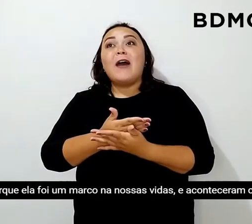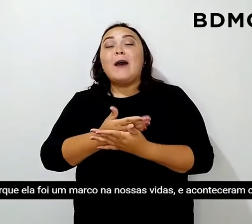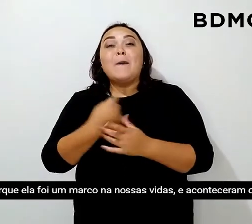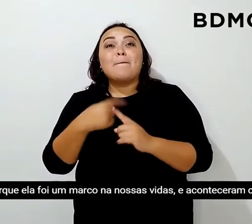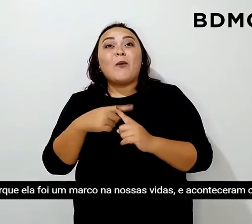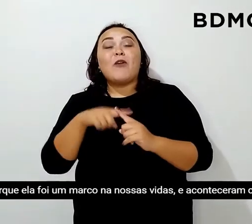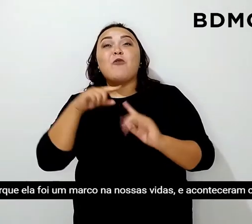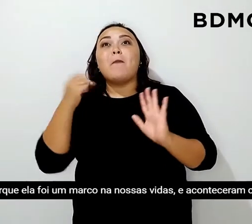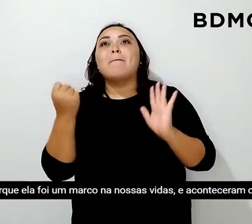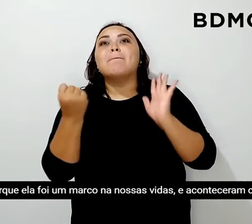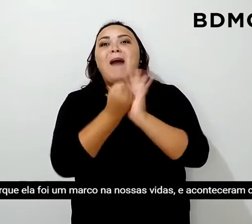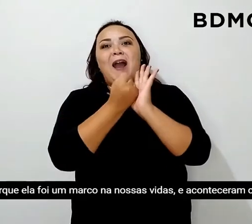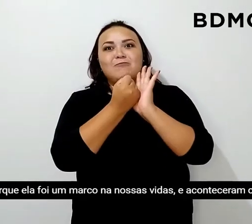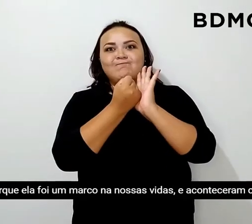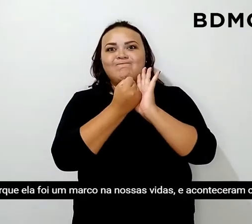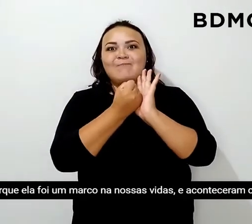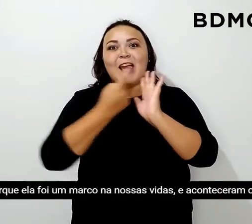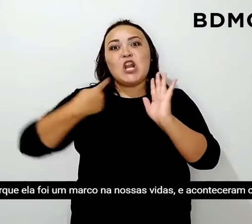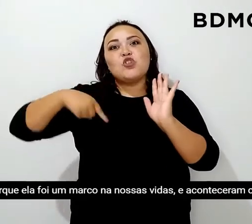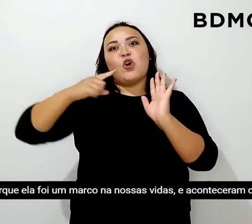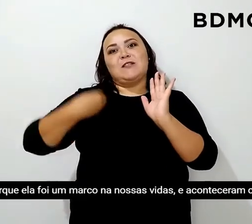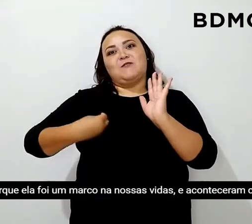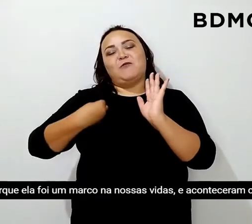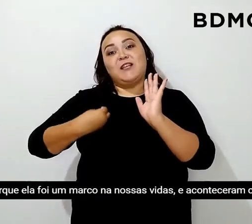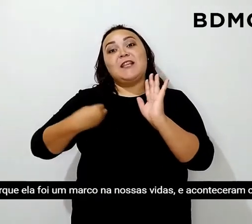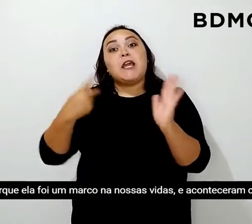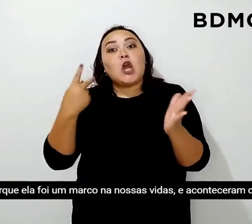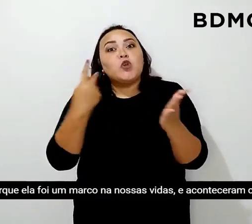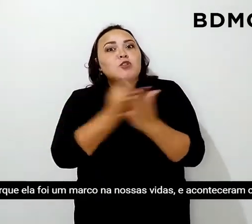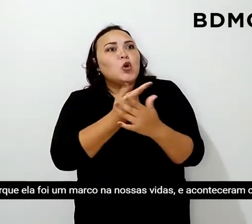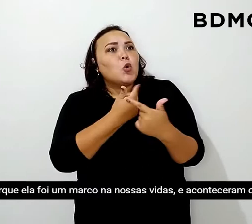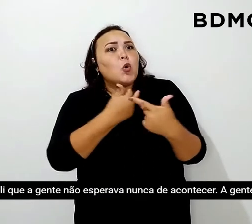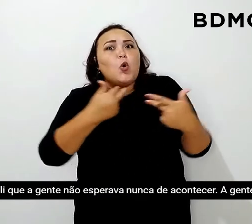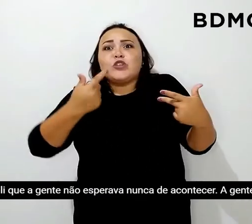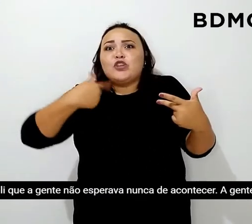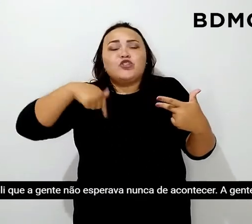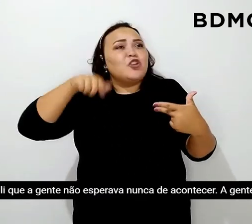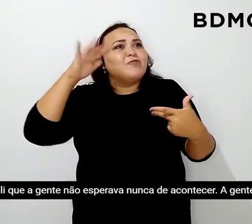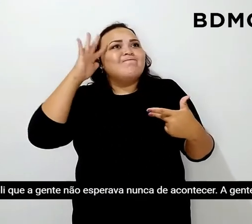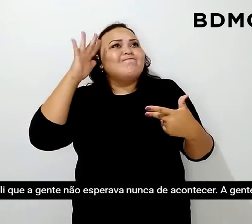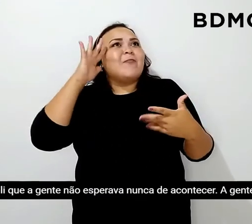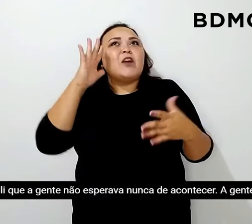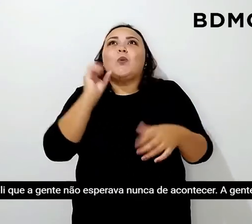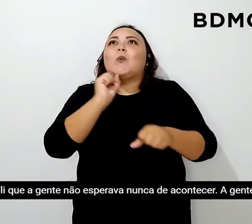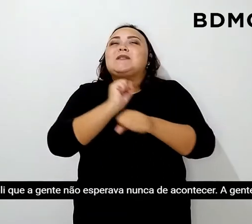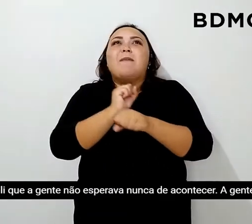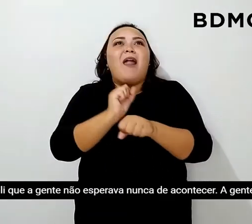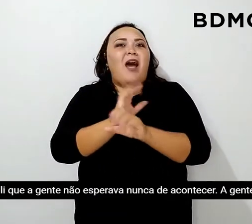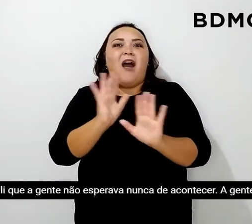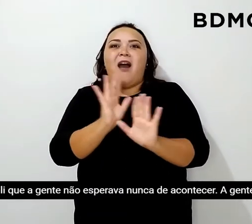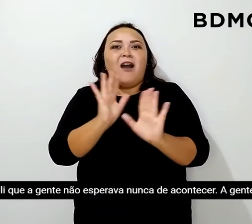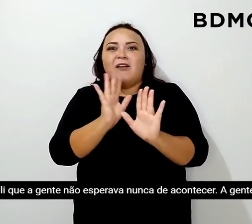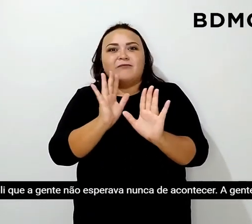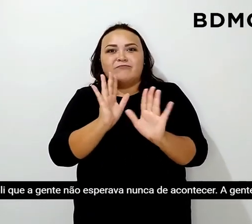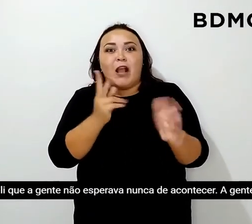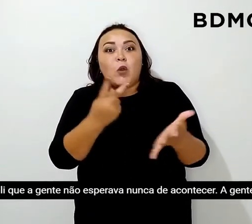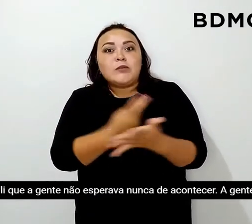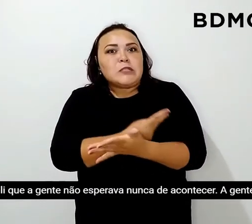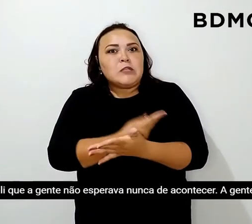um marco nas nossas vidas e aconteceram coisas ali que a gente não esperava nunca de